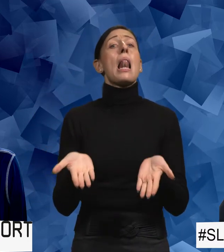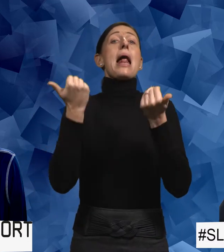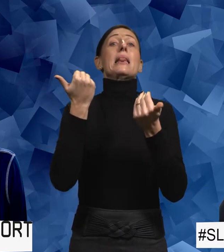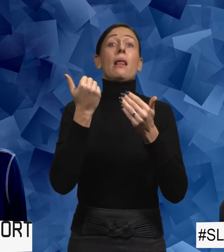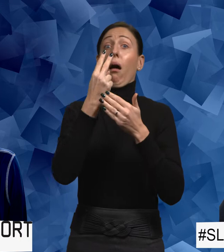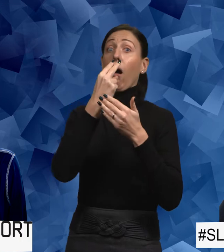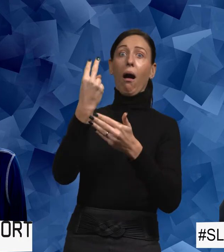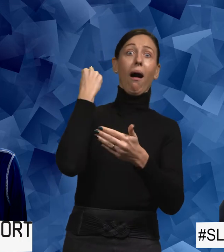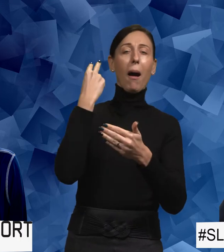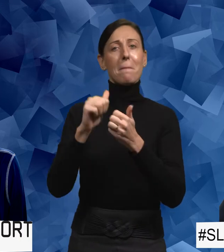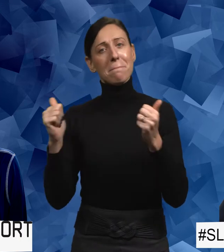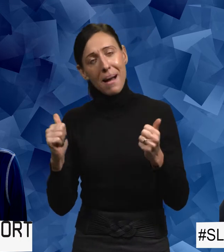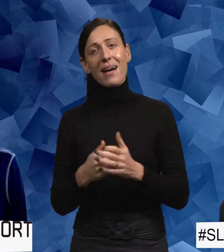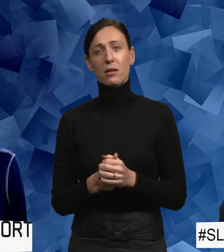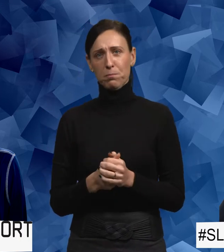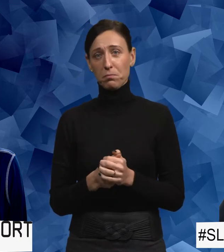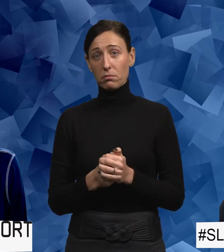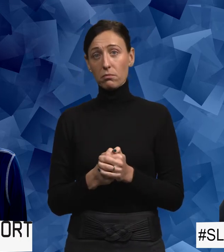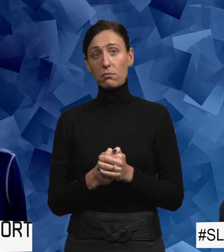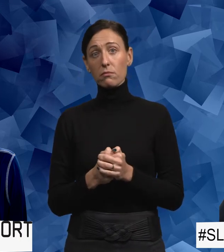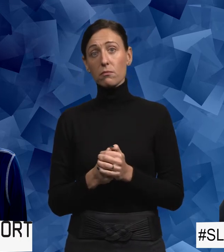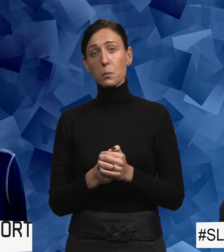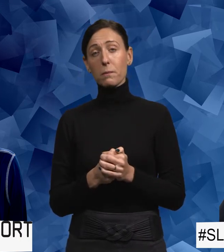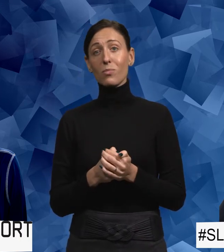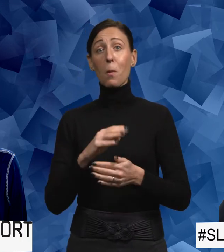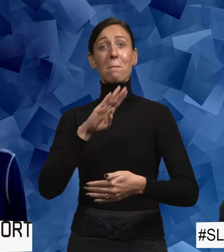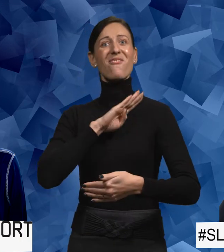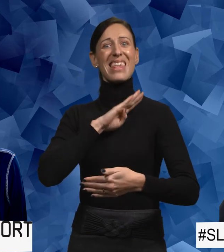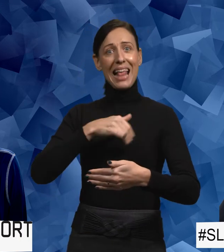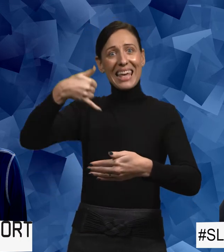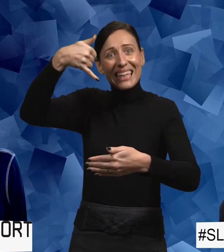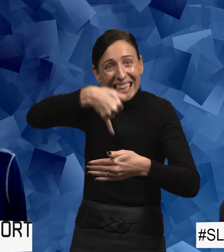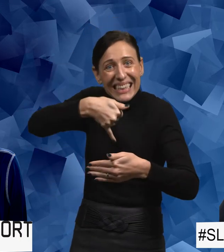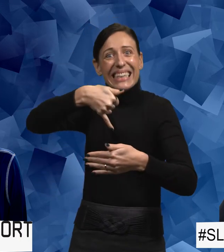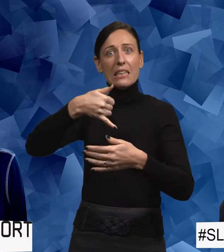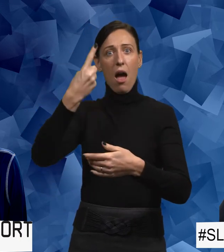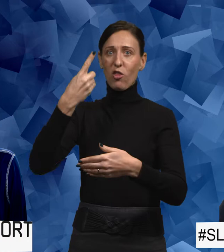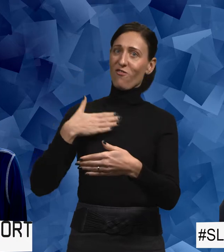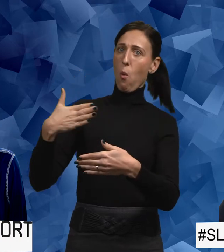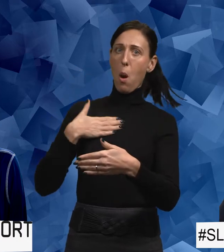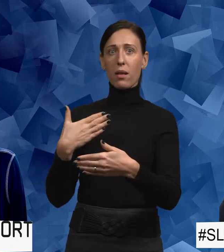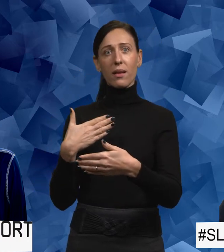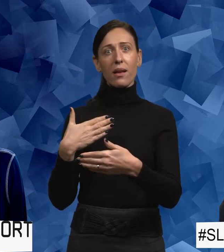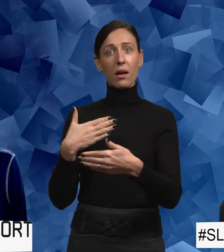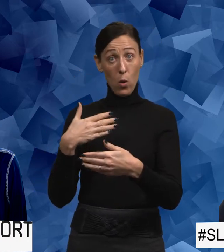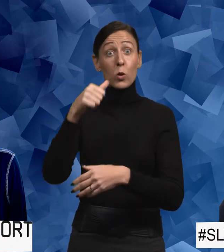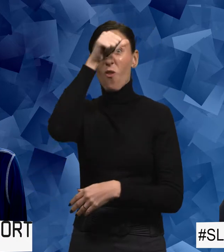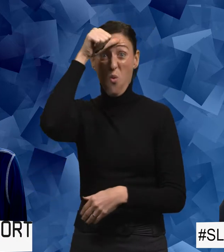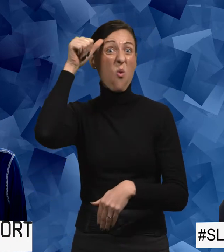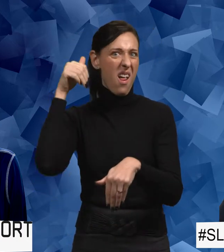tillbaka. Men att befinna sig mitt i så kan jag säga att det är jättesvårt